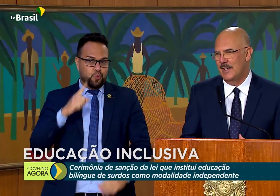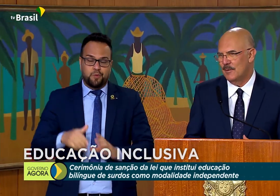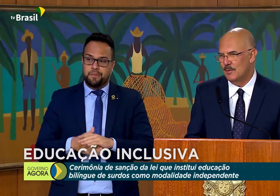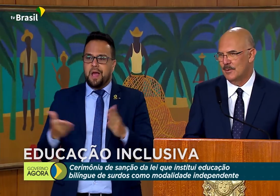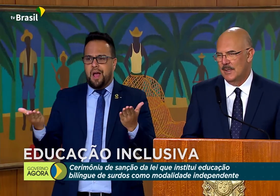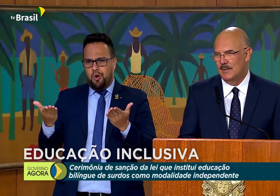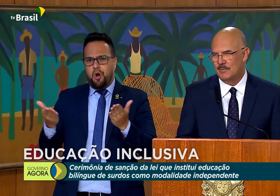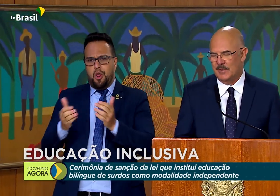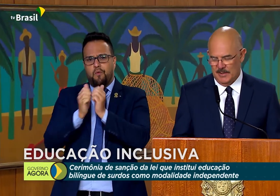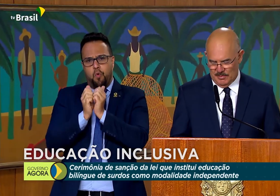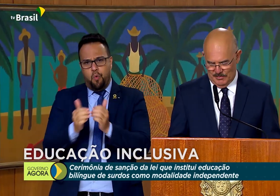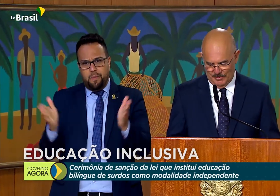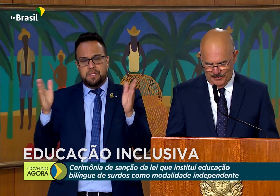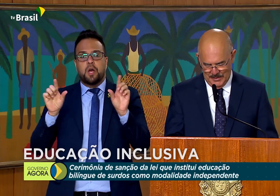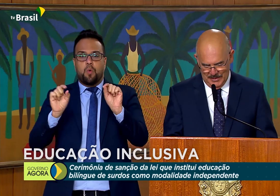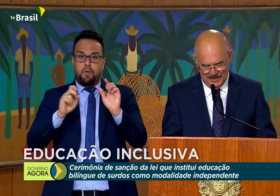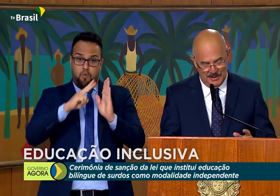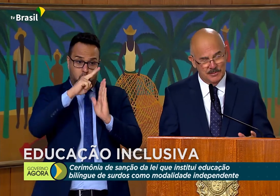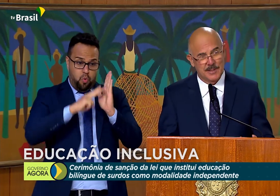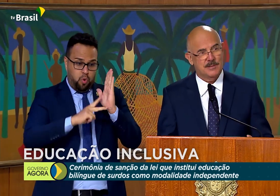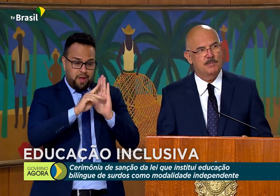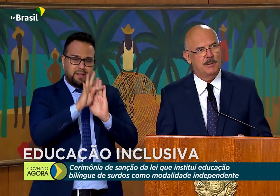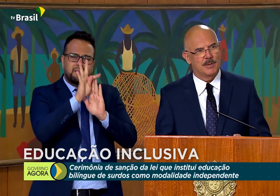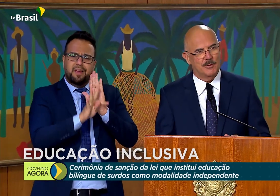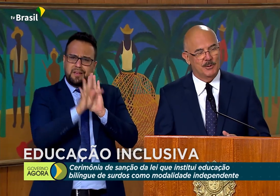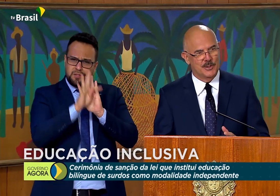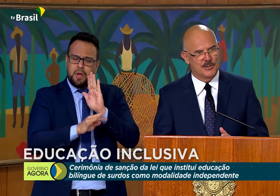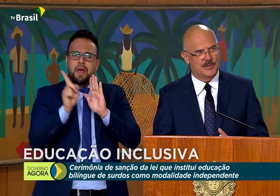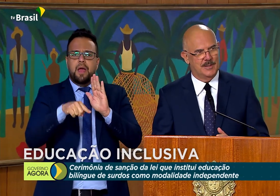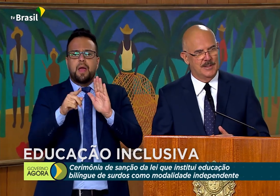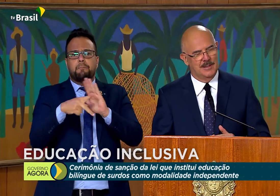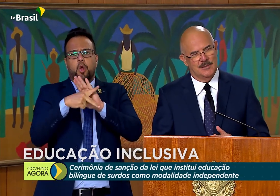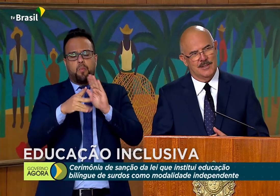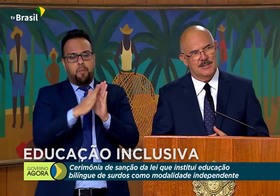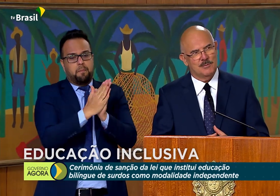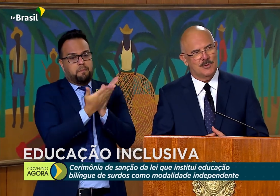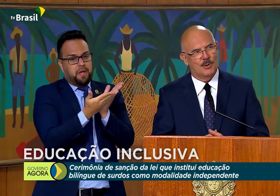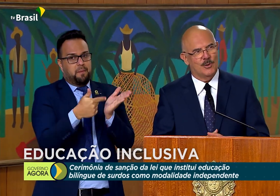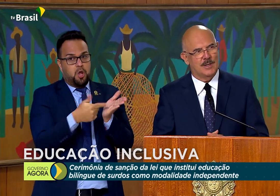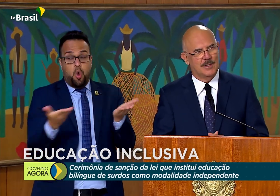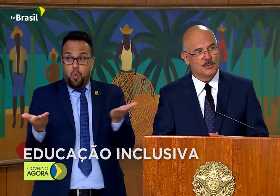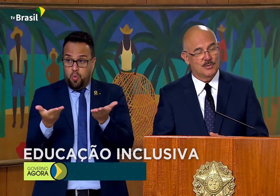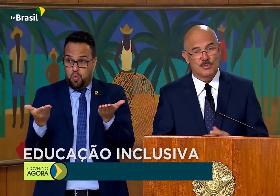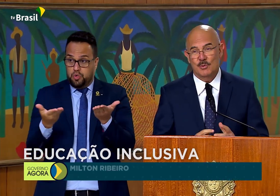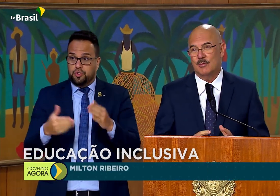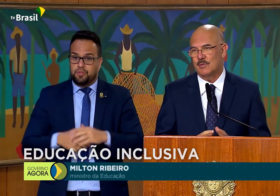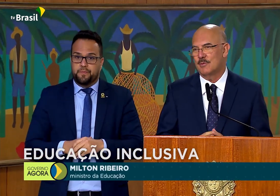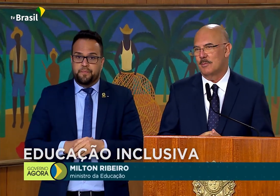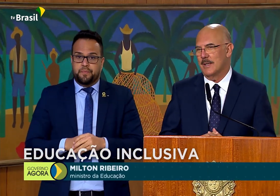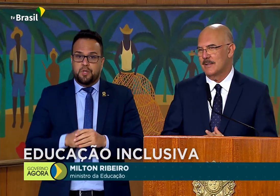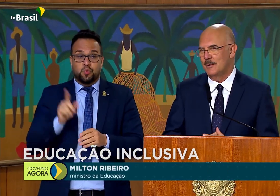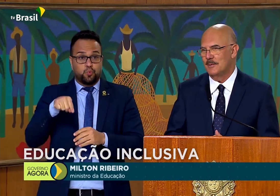lendo um texto que é um texto bíblico. E hoje nós estamos colocando os surdos do Brasil